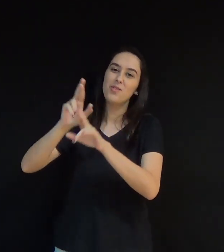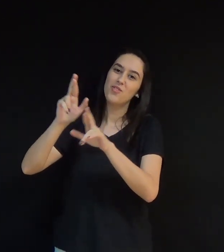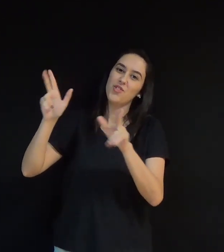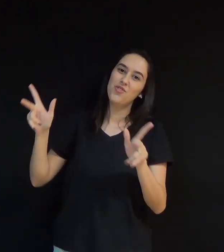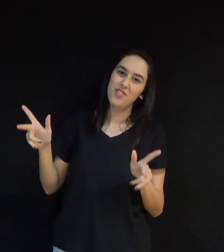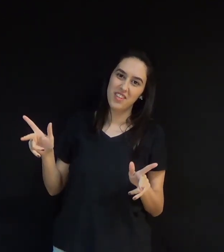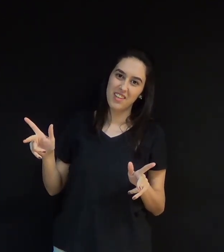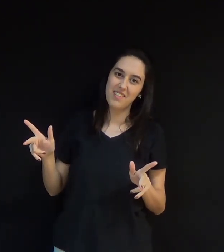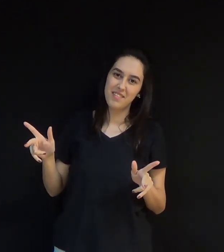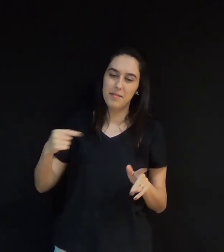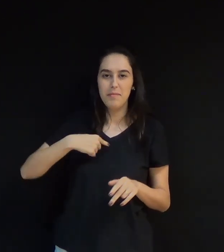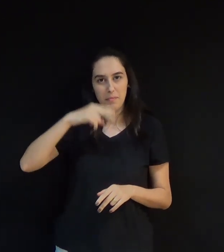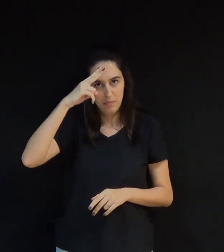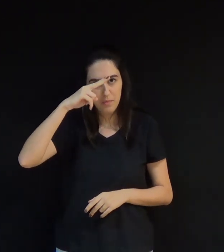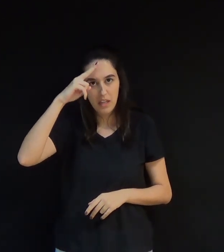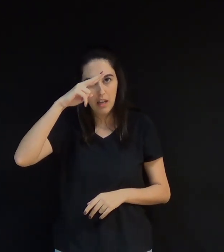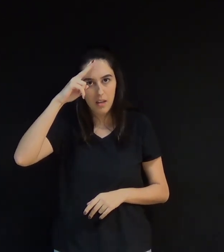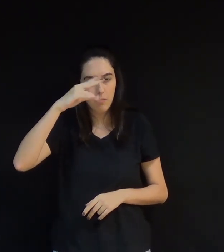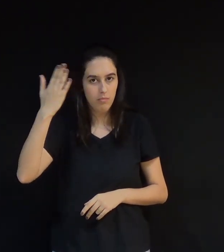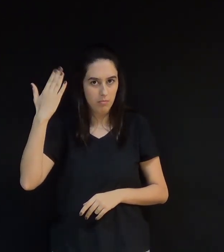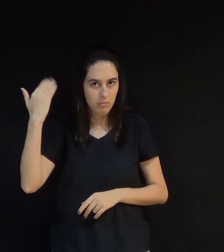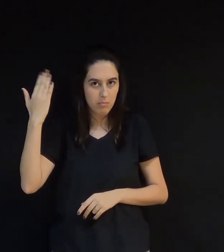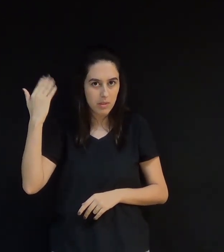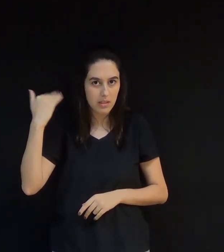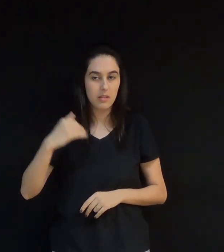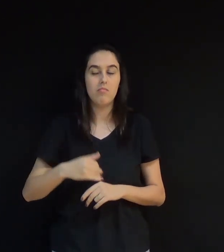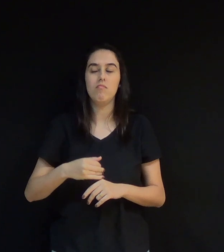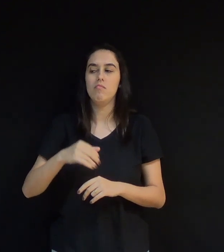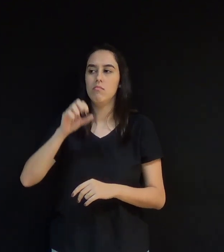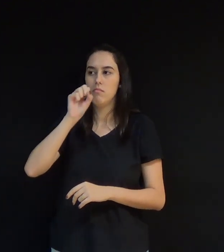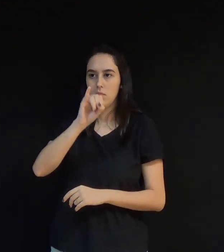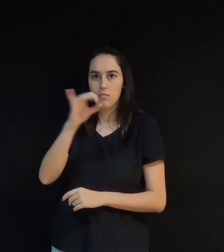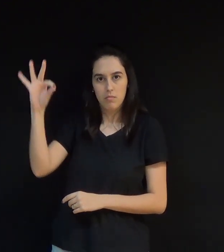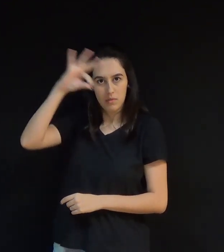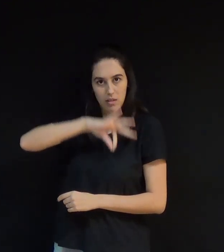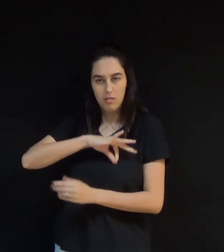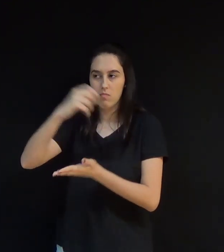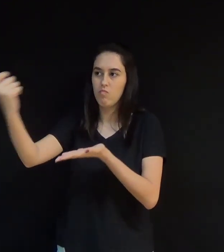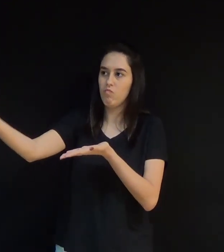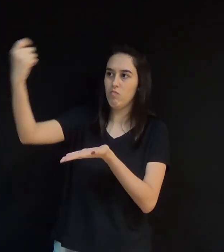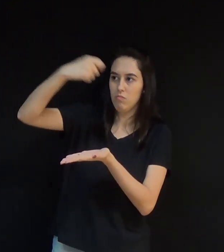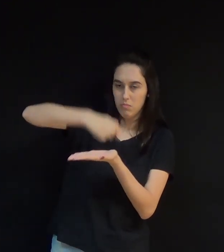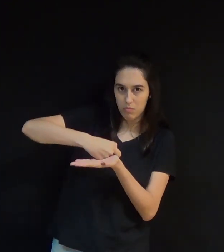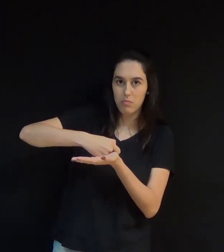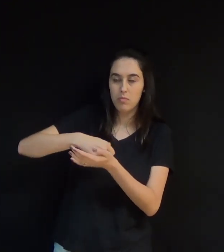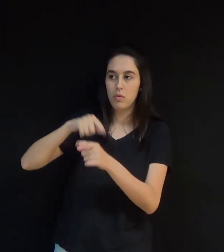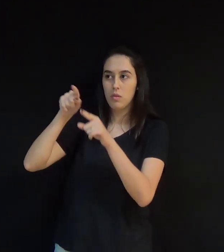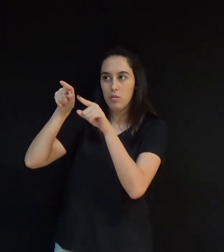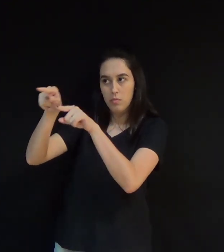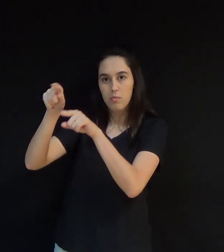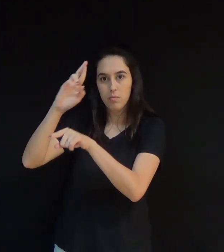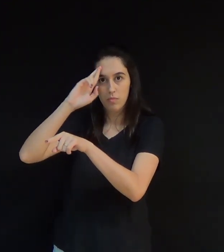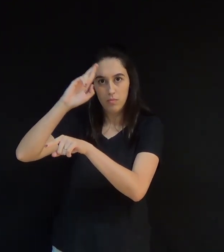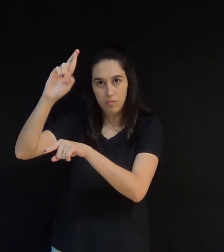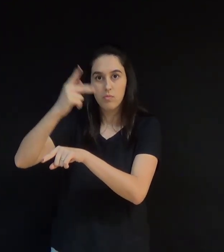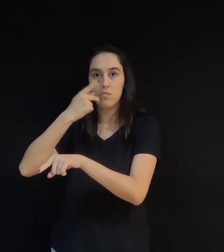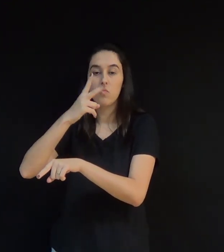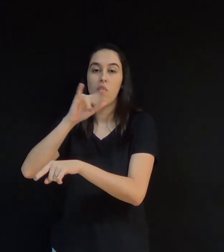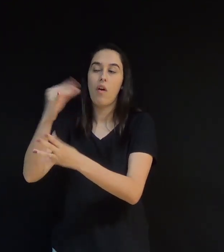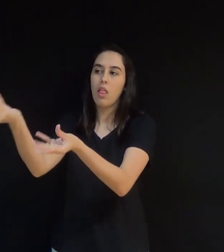Deus naquele momento. Lembro que para receber parte do valor dos salários atrasados, o dono me propôs pagar 3 notebooks,